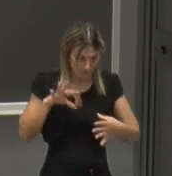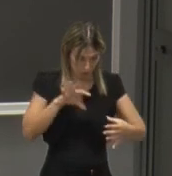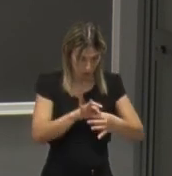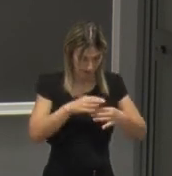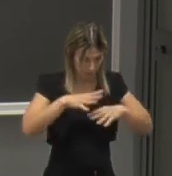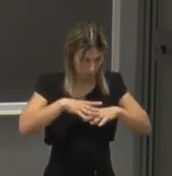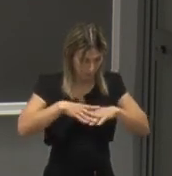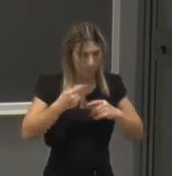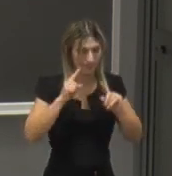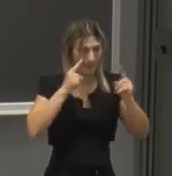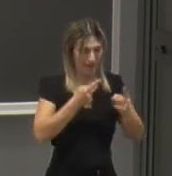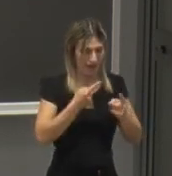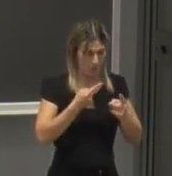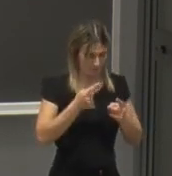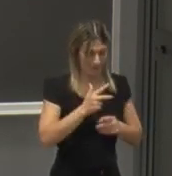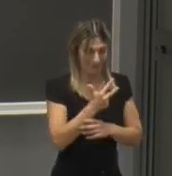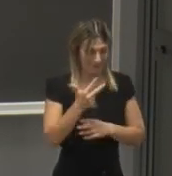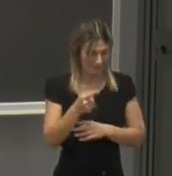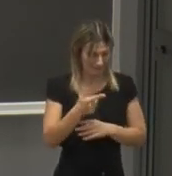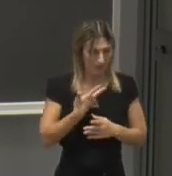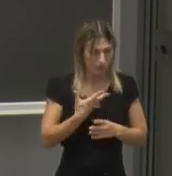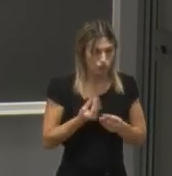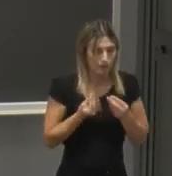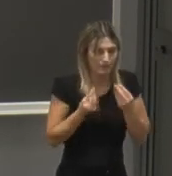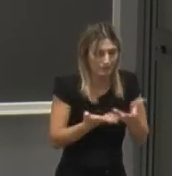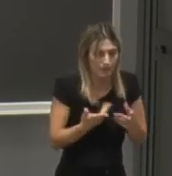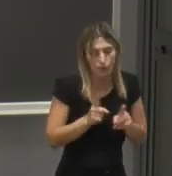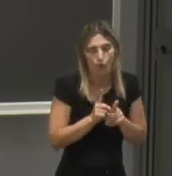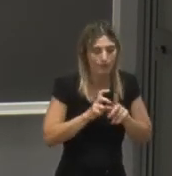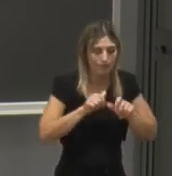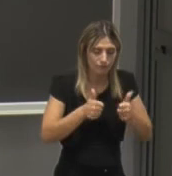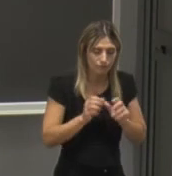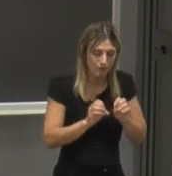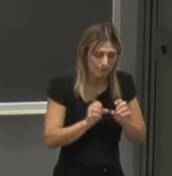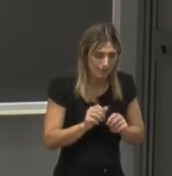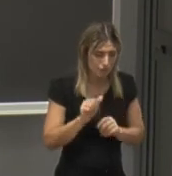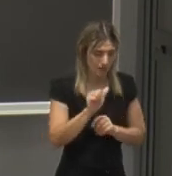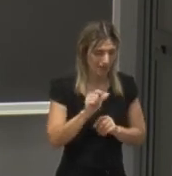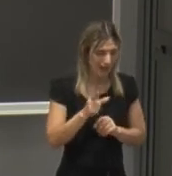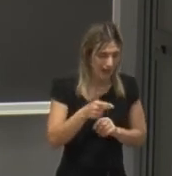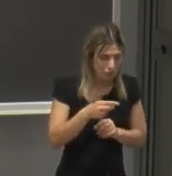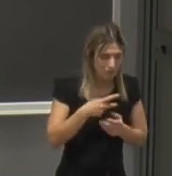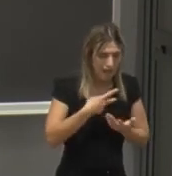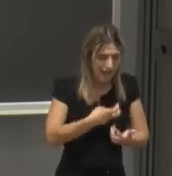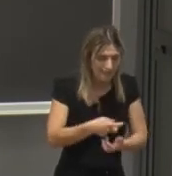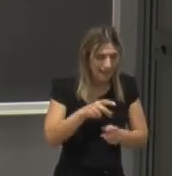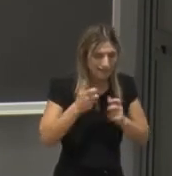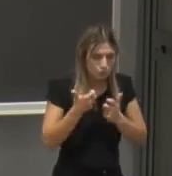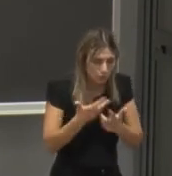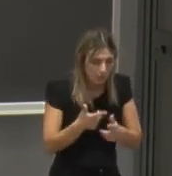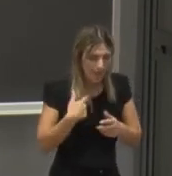alla matematica sono una laurea triennale che ovviamente vi dà la formazione di base sull'algebra l'analisi l'analisi numerica